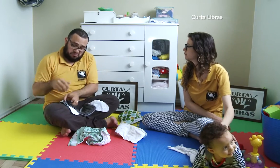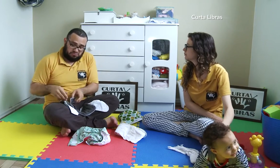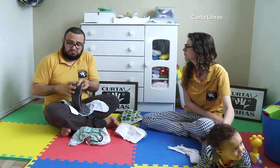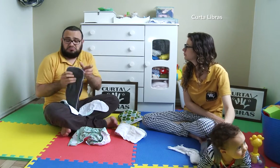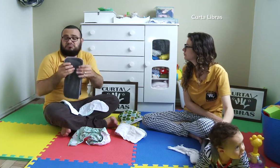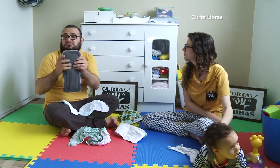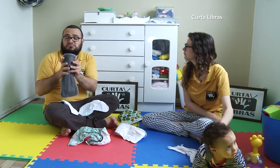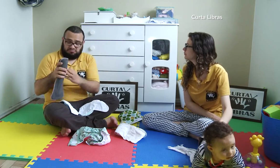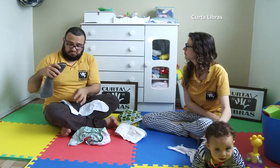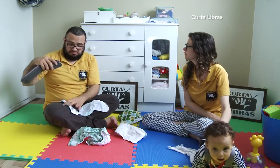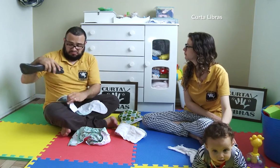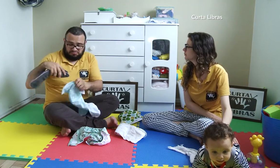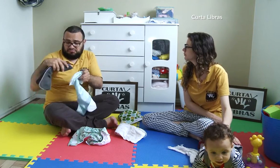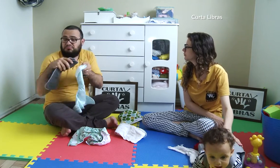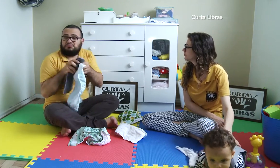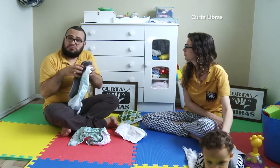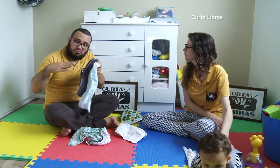E está pronta para ser usada de novo.